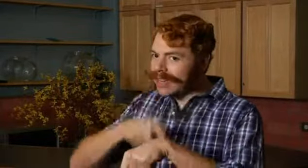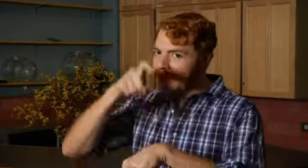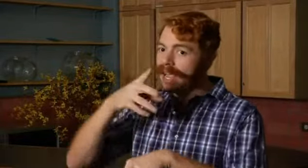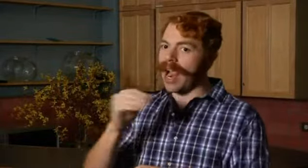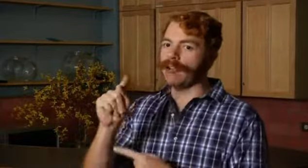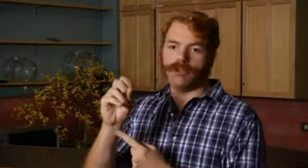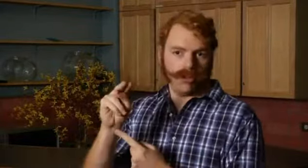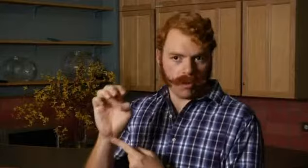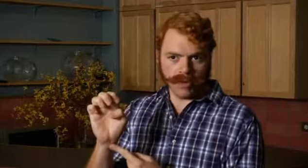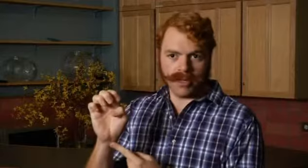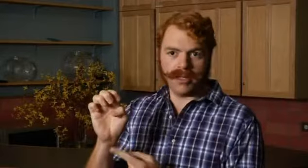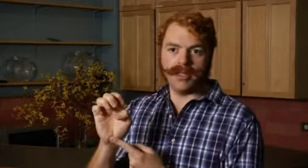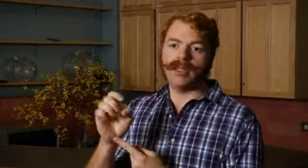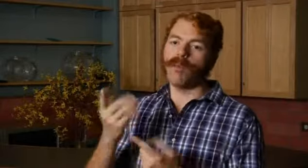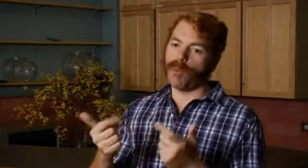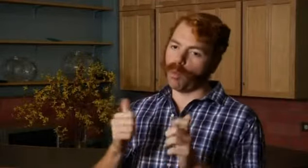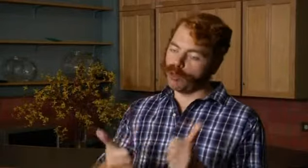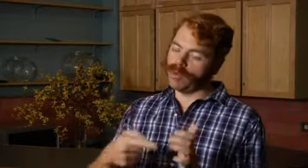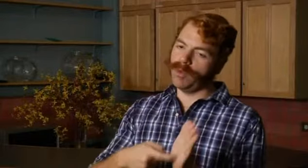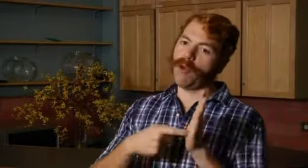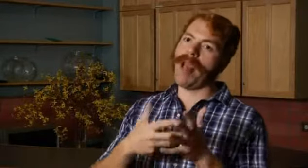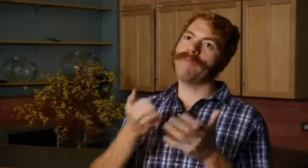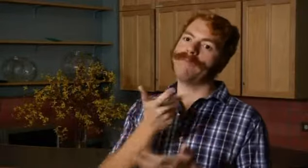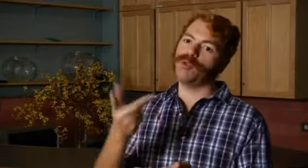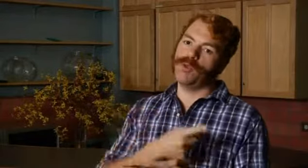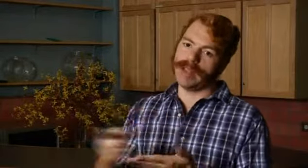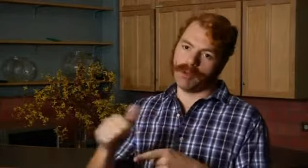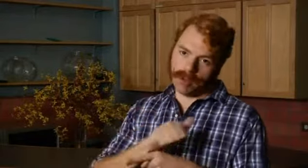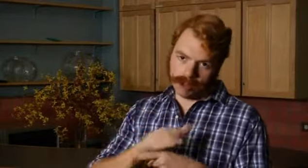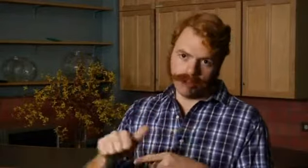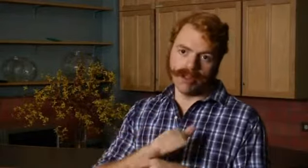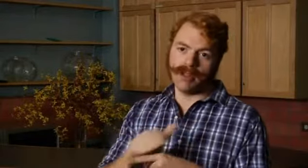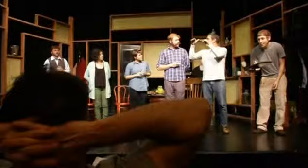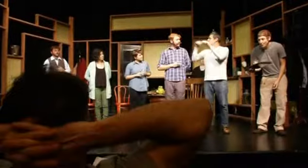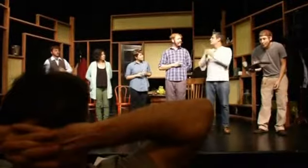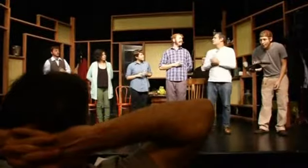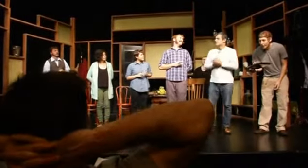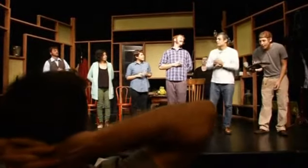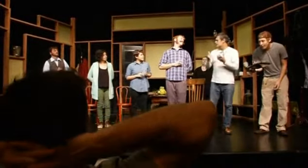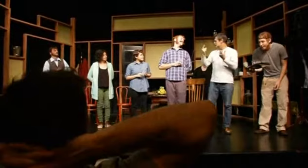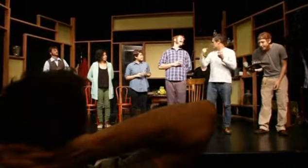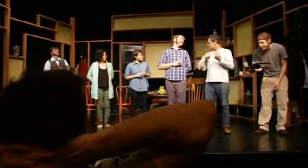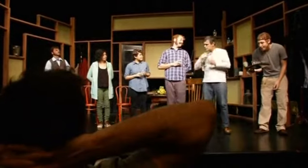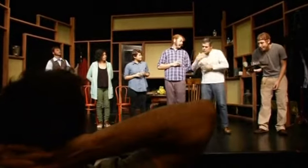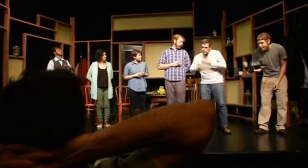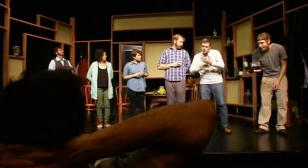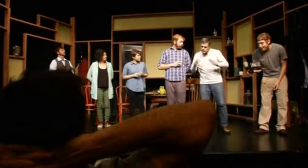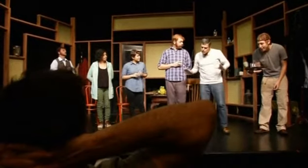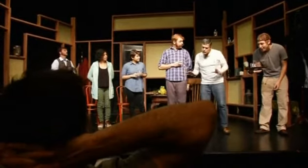времени и по стилю. И на это требуются дополнительные тренировки. Это совсем непросто». Действия по поясе Роберта Льюиса Стивенсона